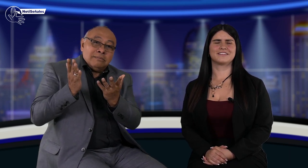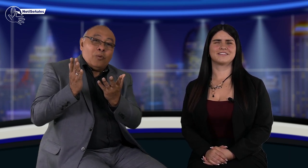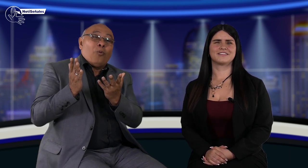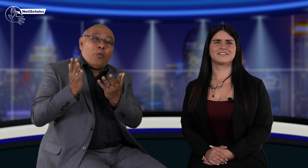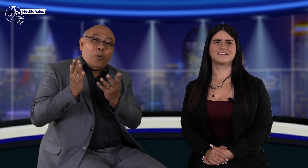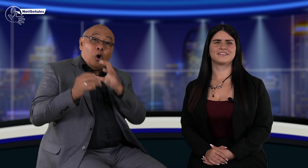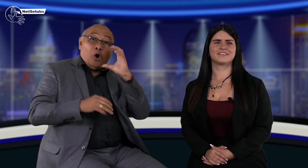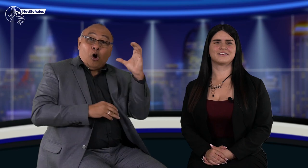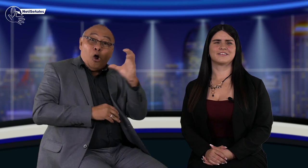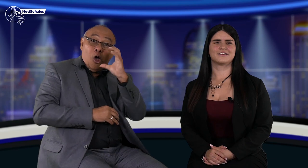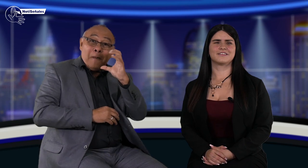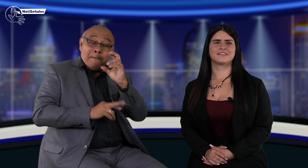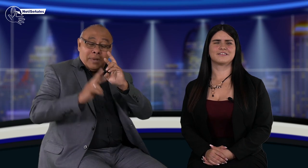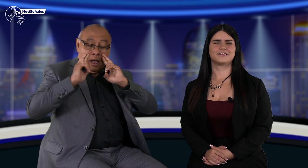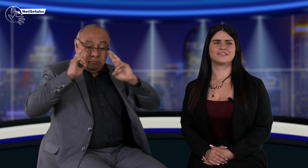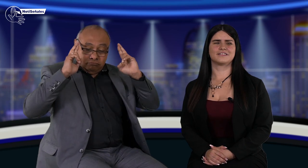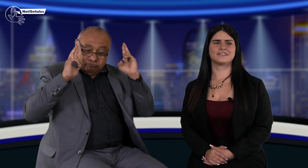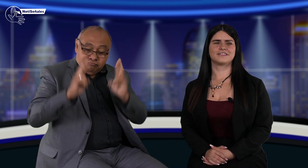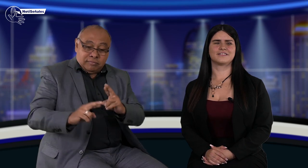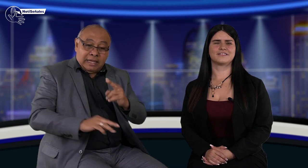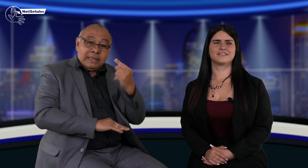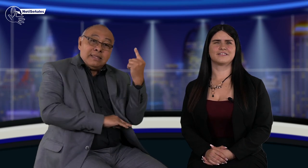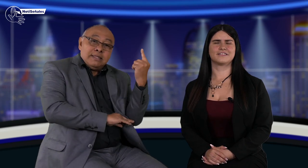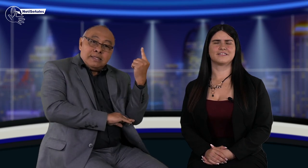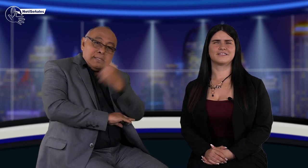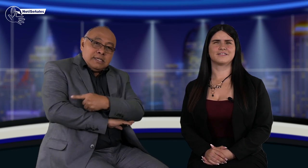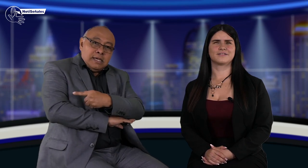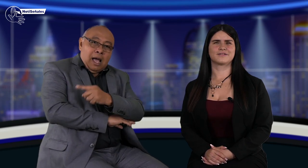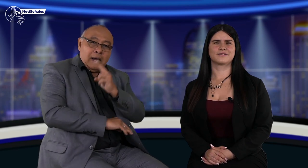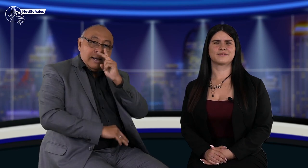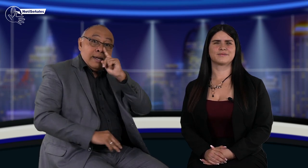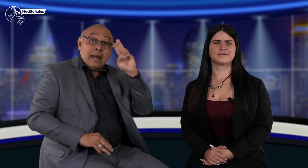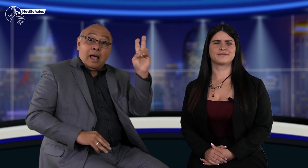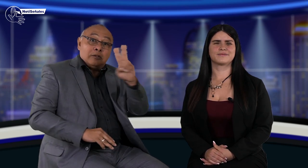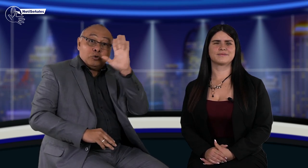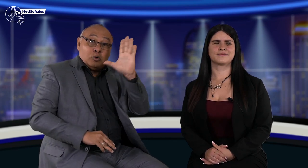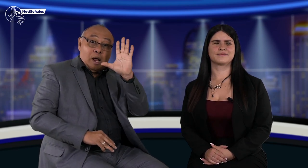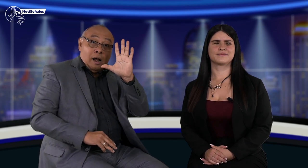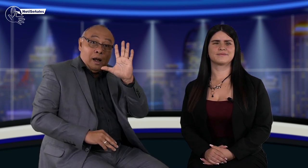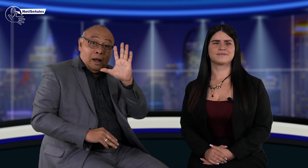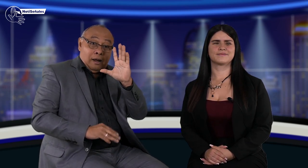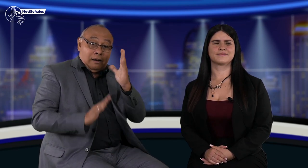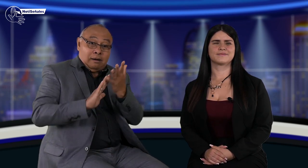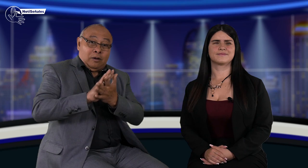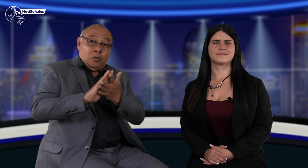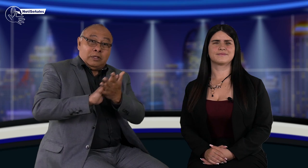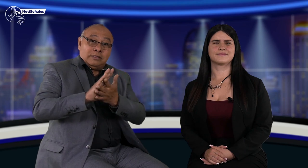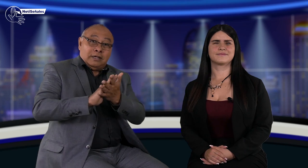de la Lengua de Señas, que coincide con esa celebración internacional.